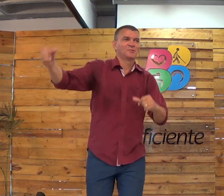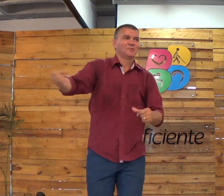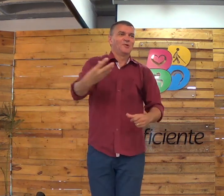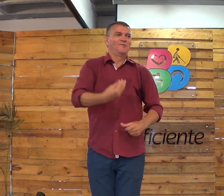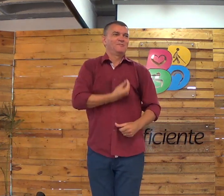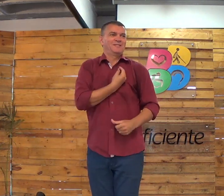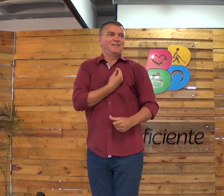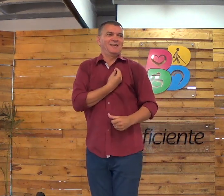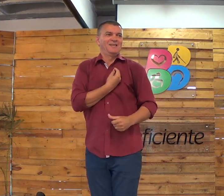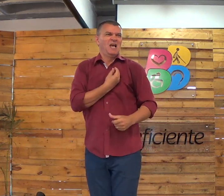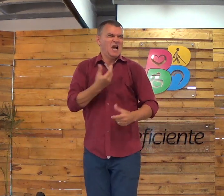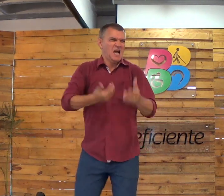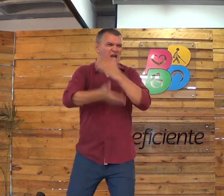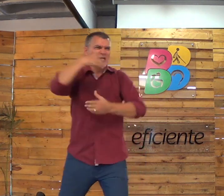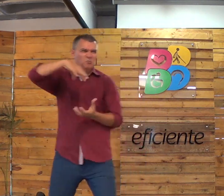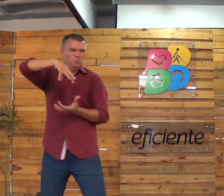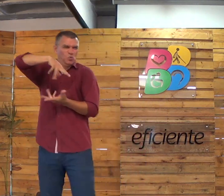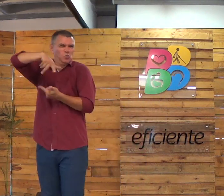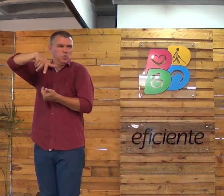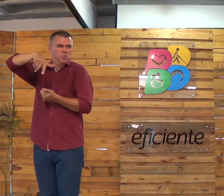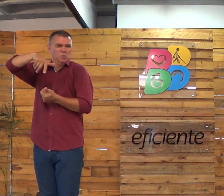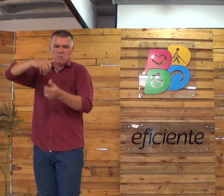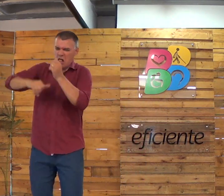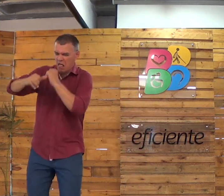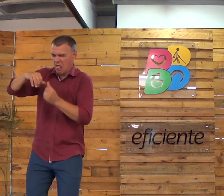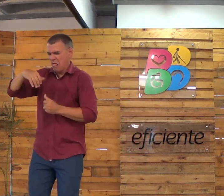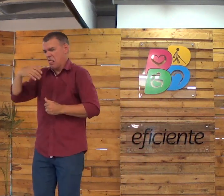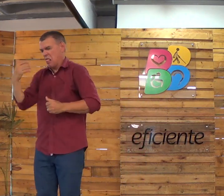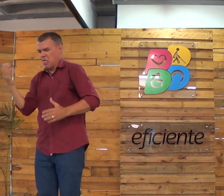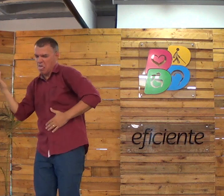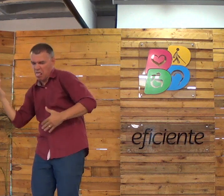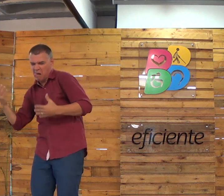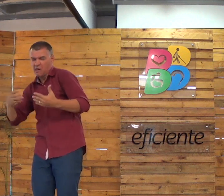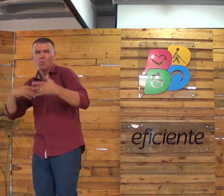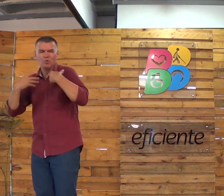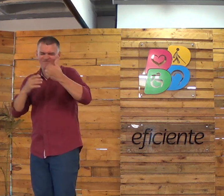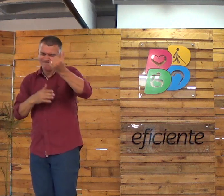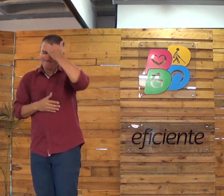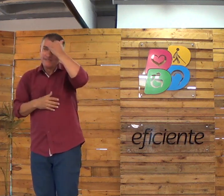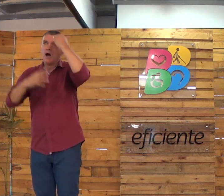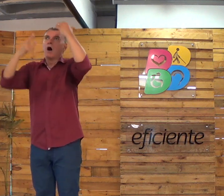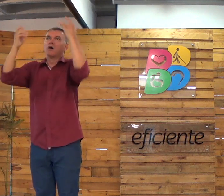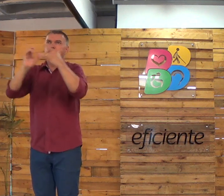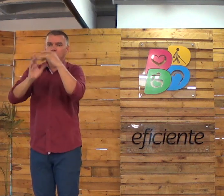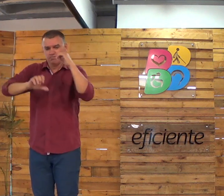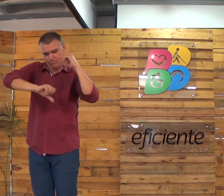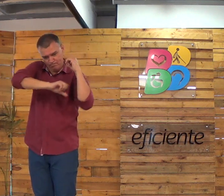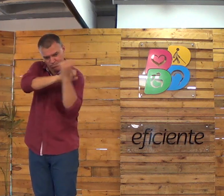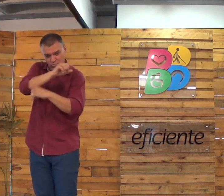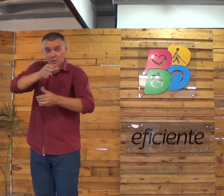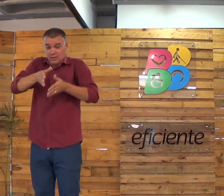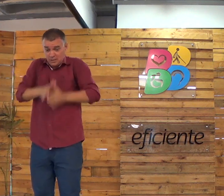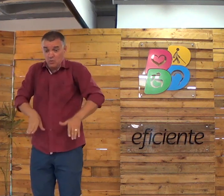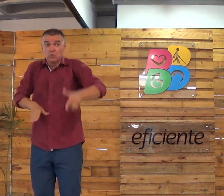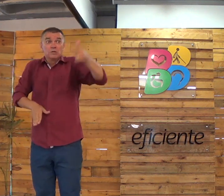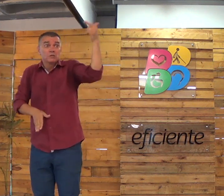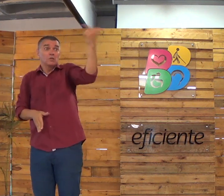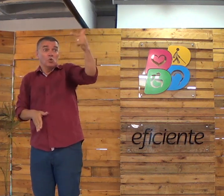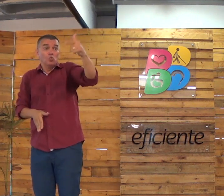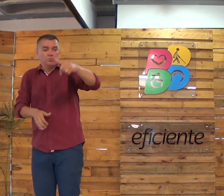Porque ele tem uma nova vida. Quando ele era do mundo, ele bebia, ele dançava, se arrependeu, né? Aceitou Jesus